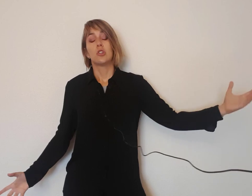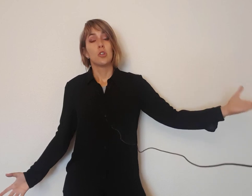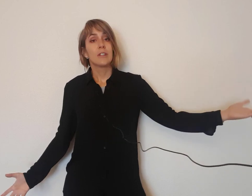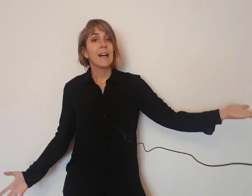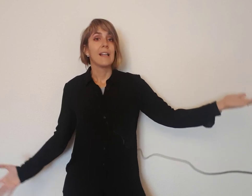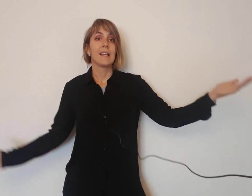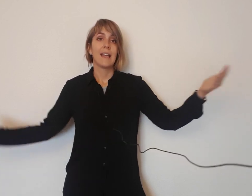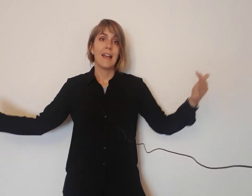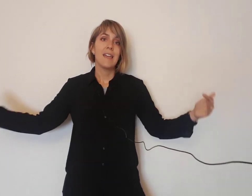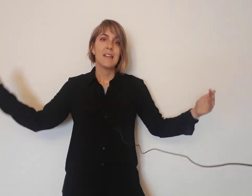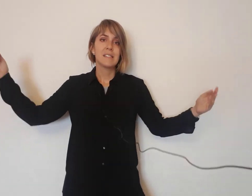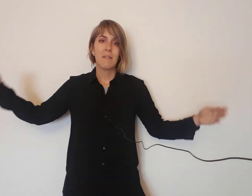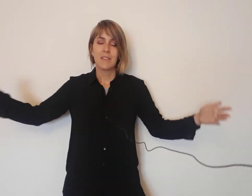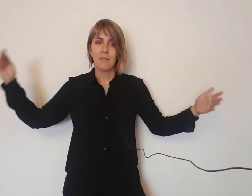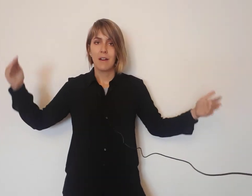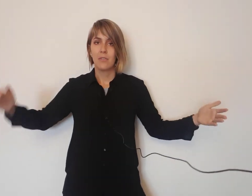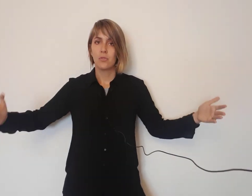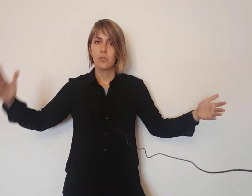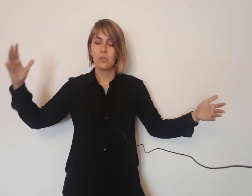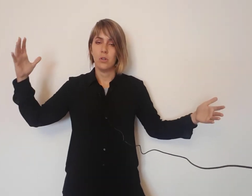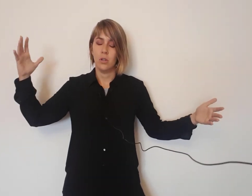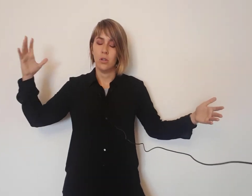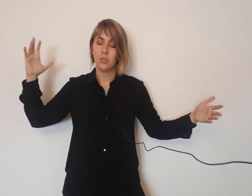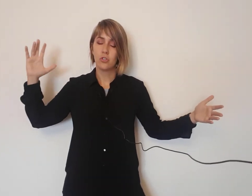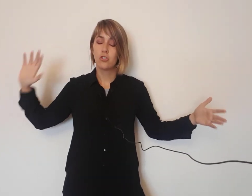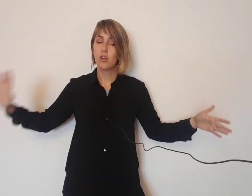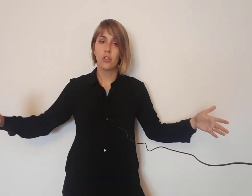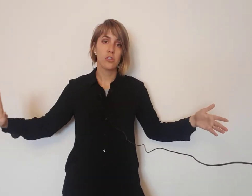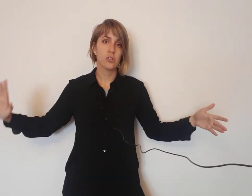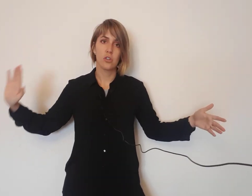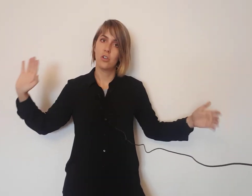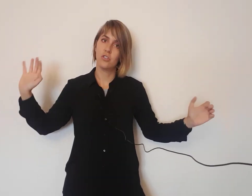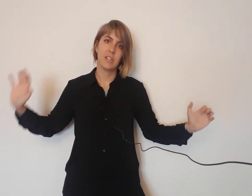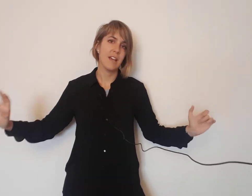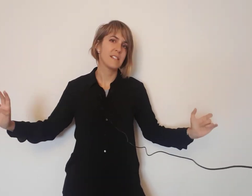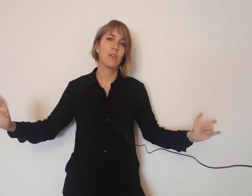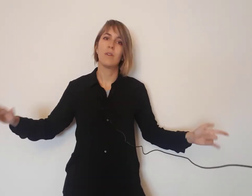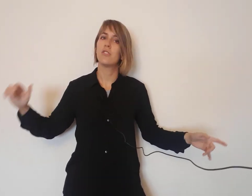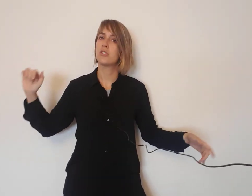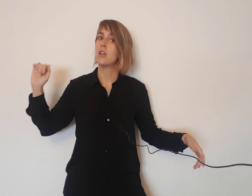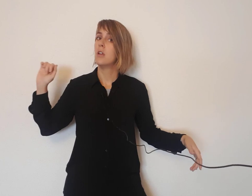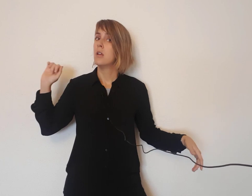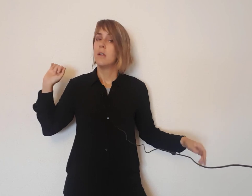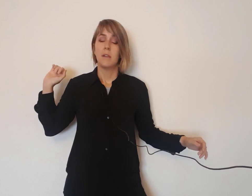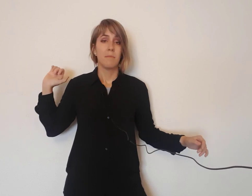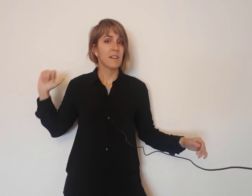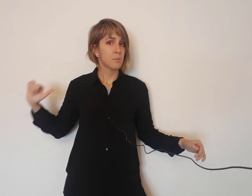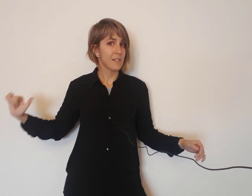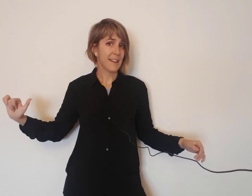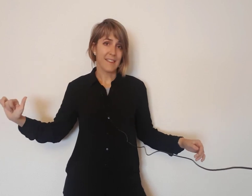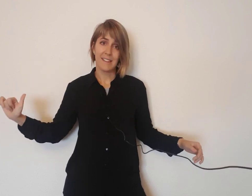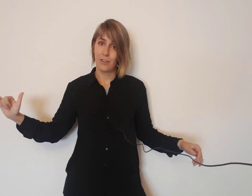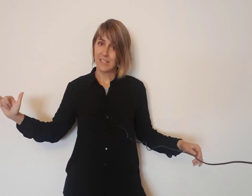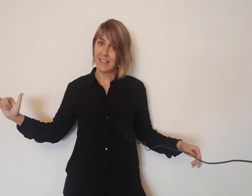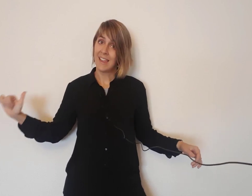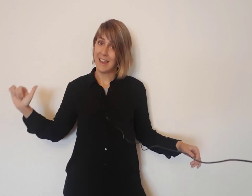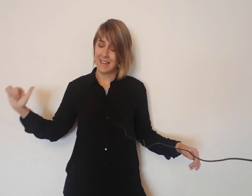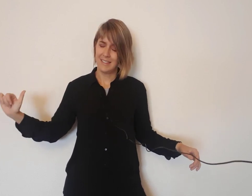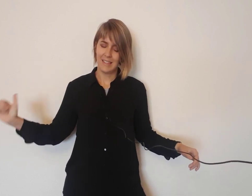Total, que ahí estaban trabajando todos los días, incluidos viernes por la tarde, que en teoría salía antes,